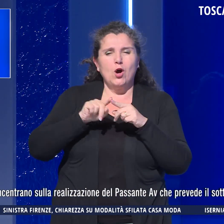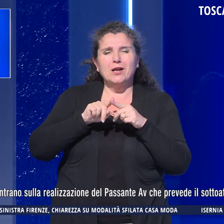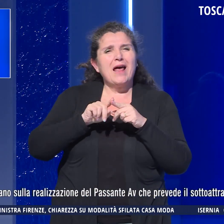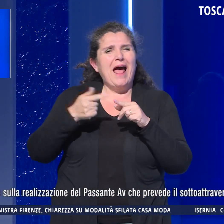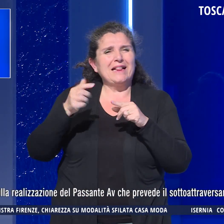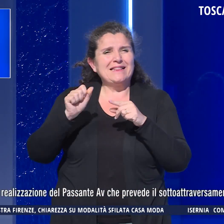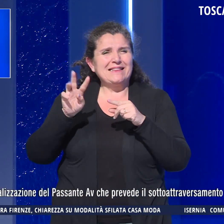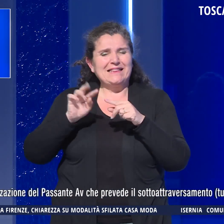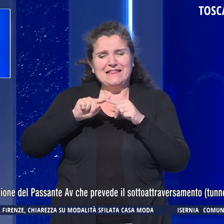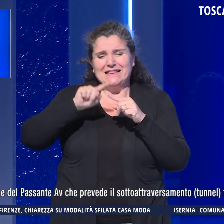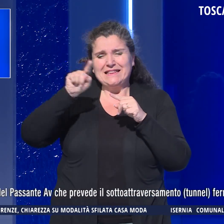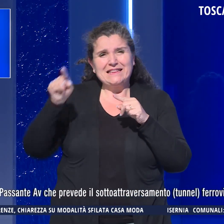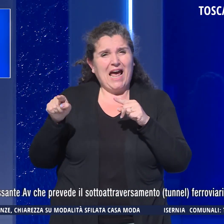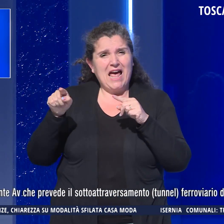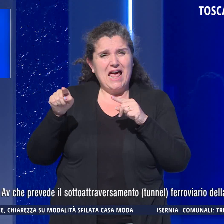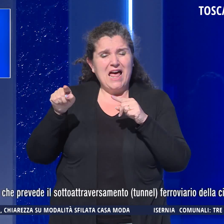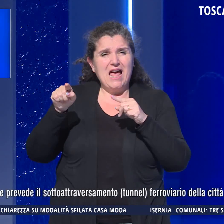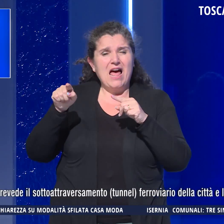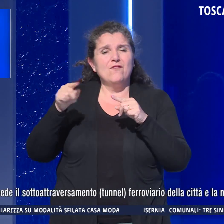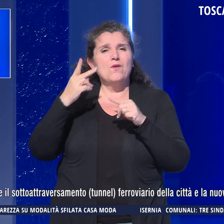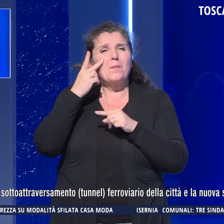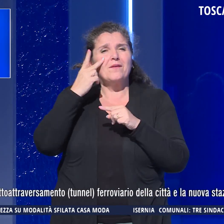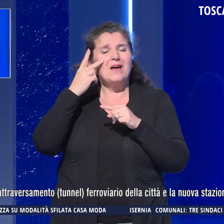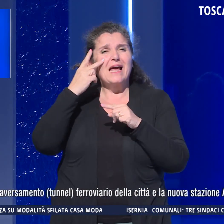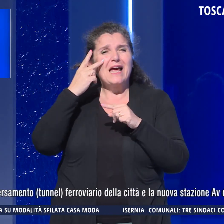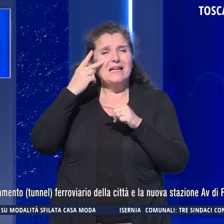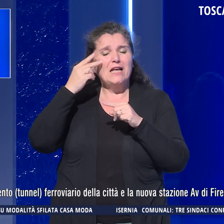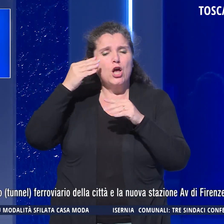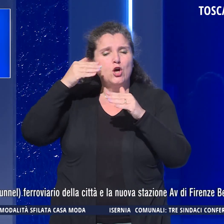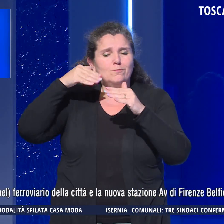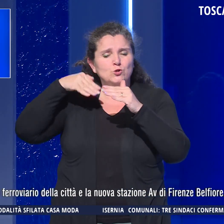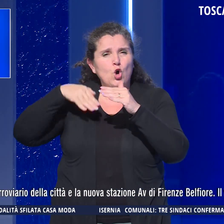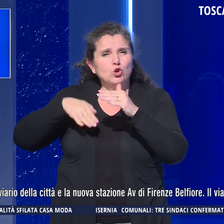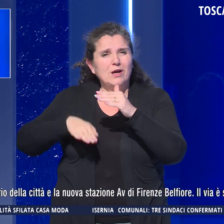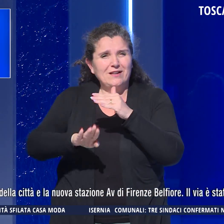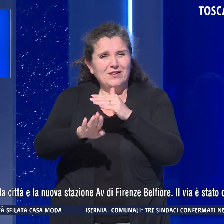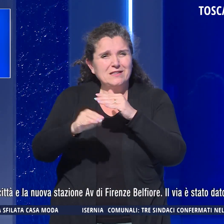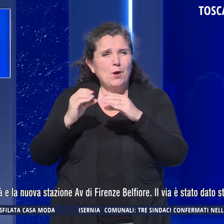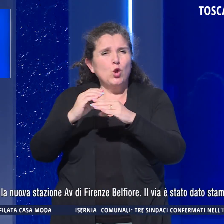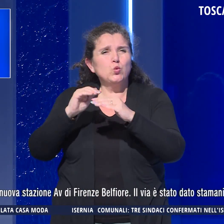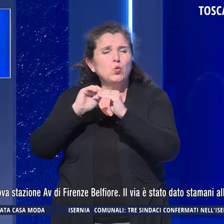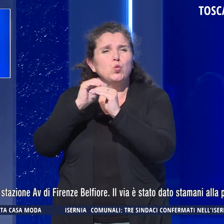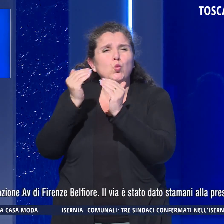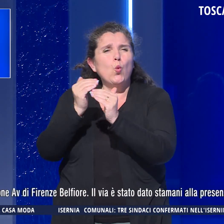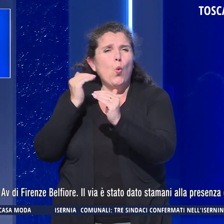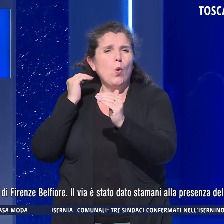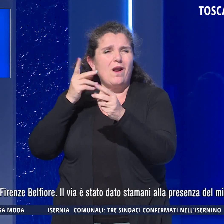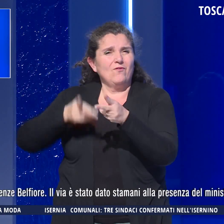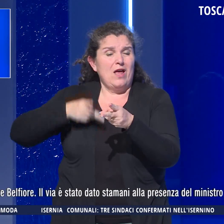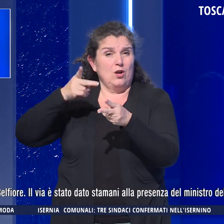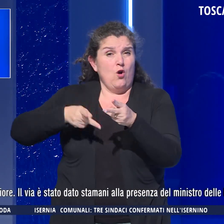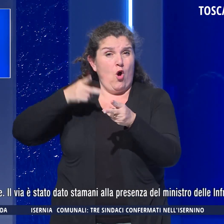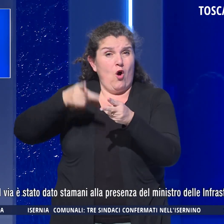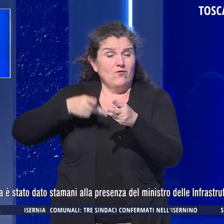velocità che prevede il sotto attraversamento, il cosiddetto tunnel ferroviario della